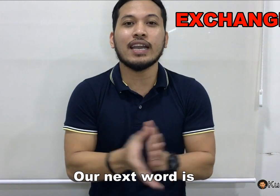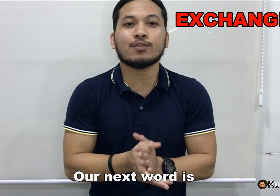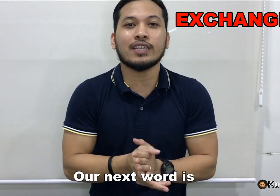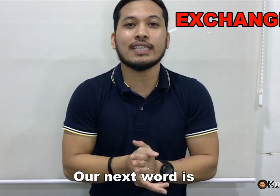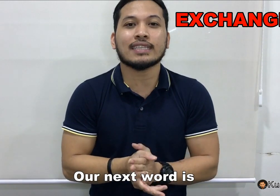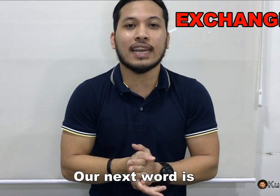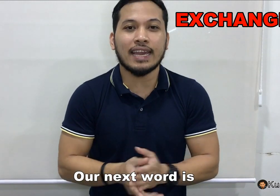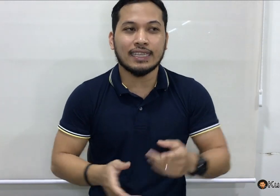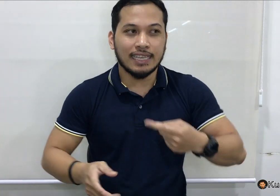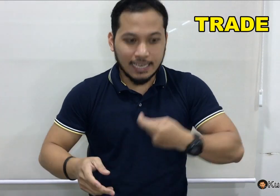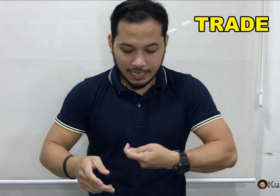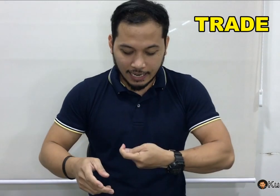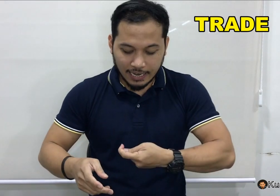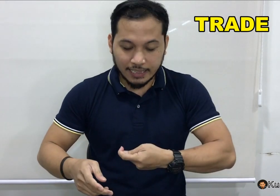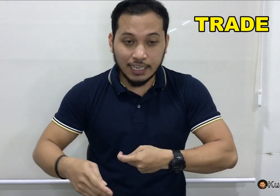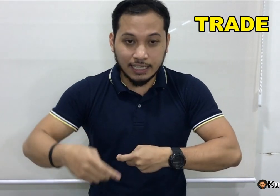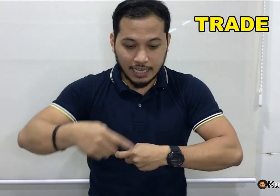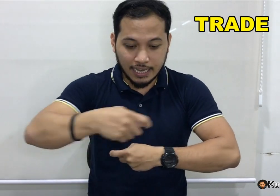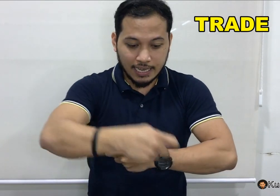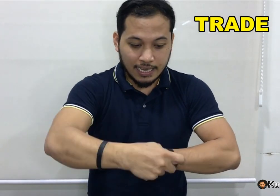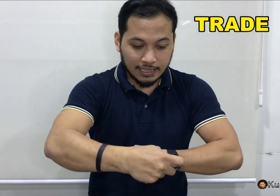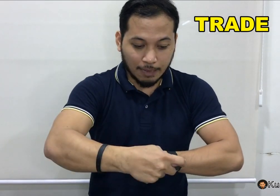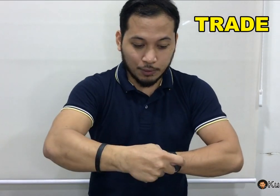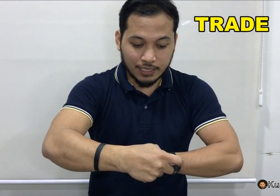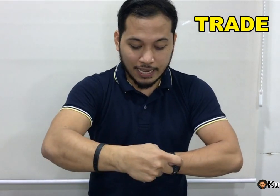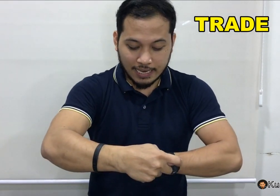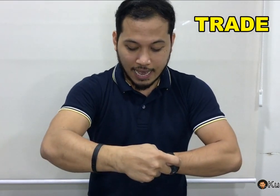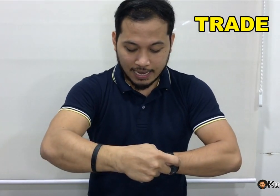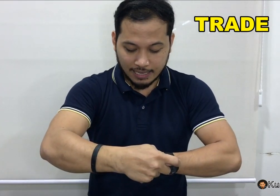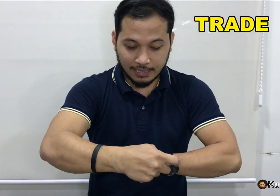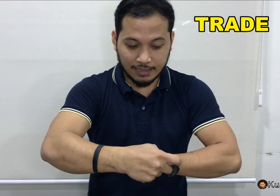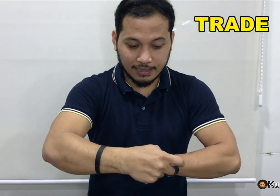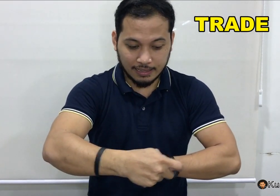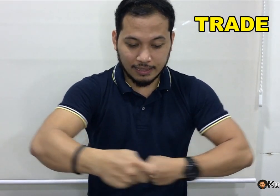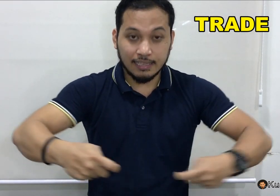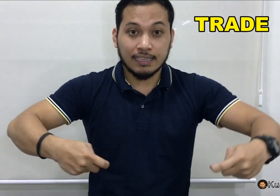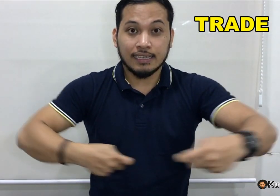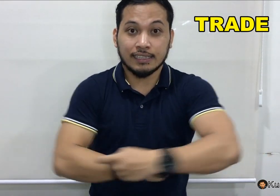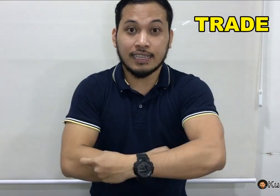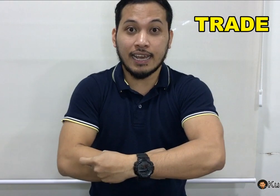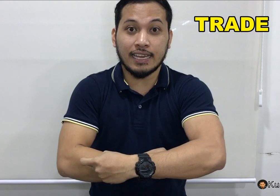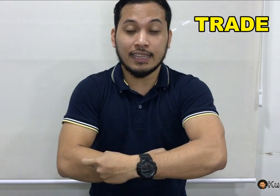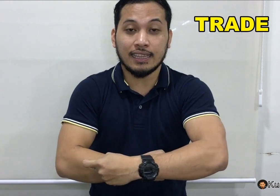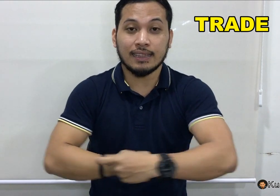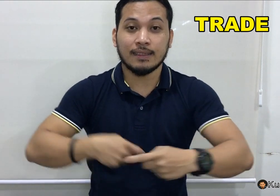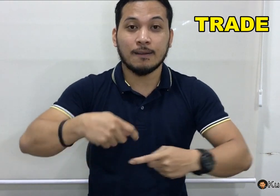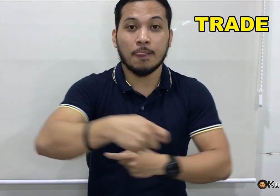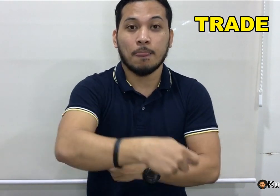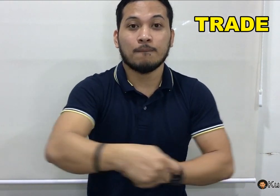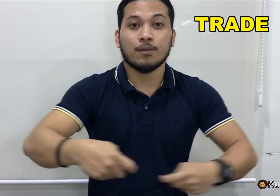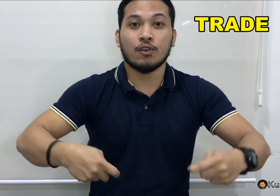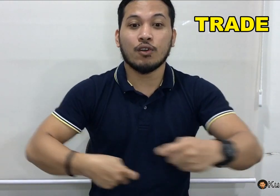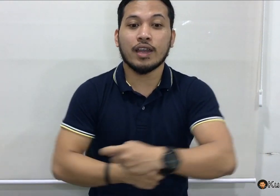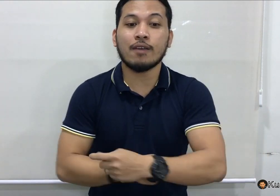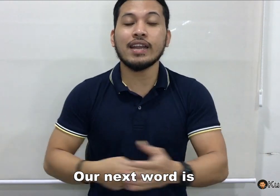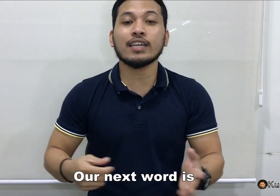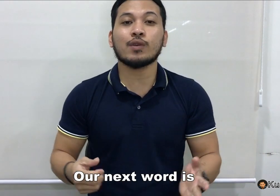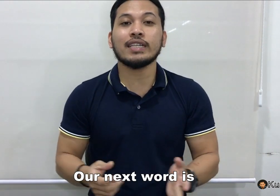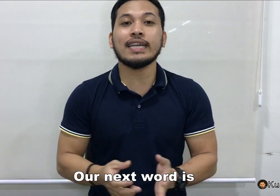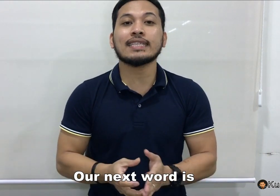next word is, trade. Naka letter T, tapos ganyan, trade. Okay. Our next word is,